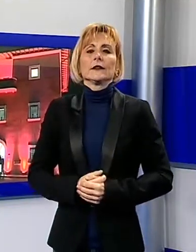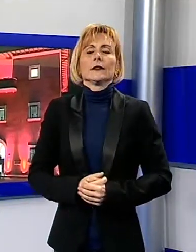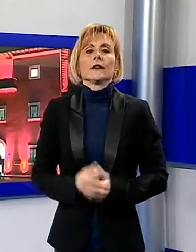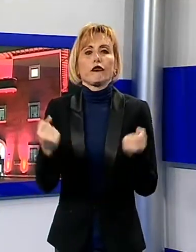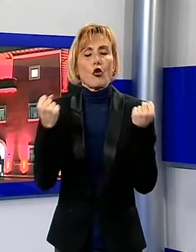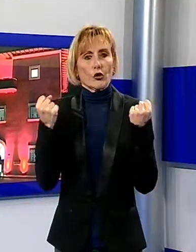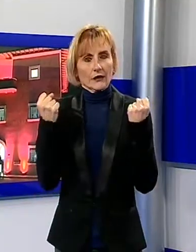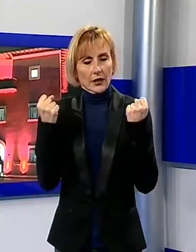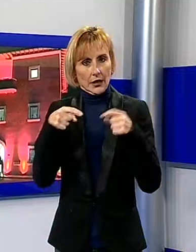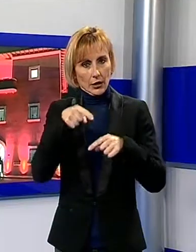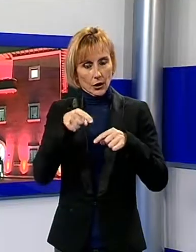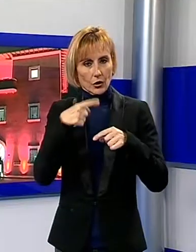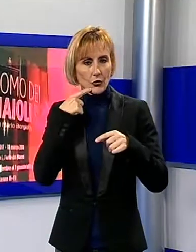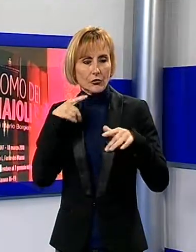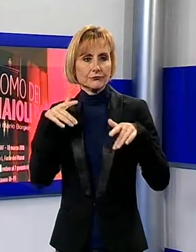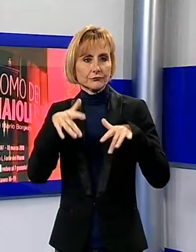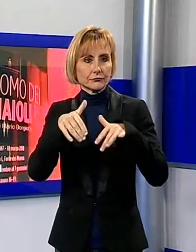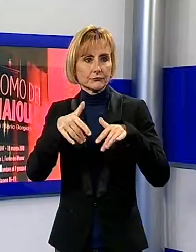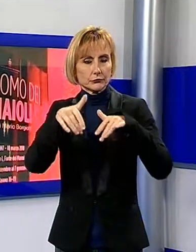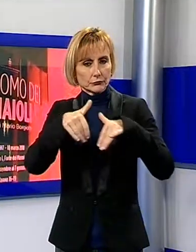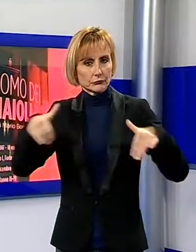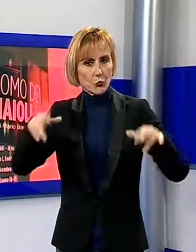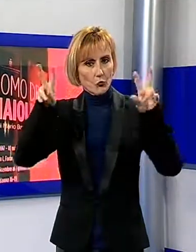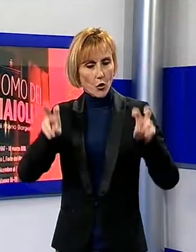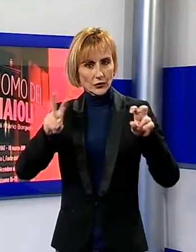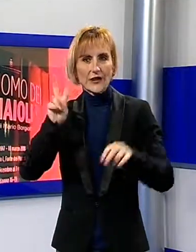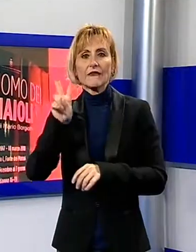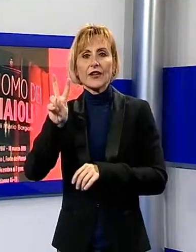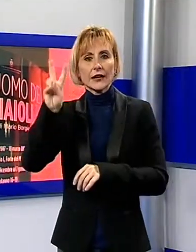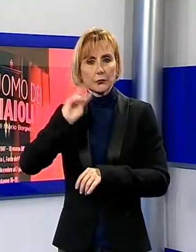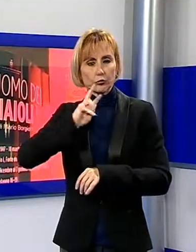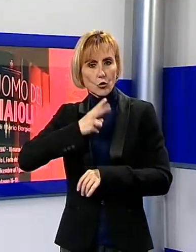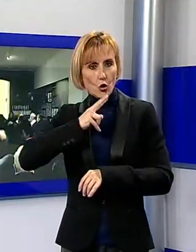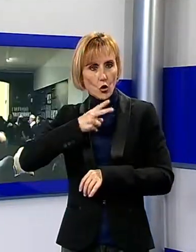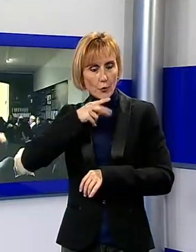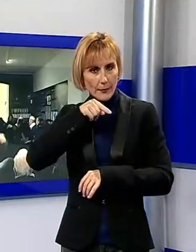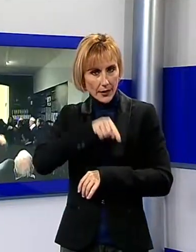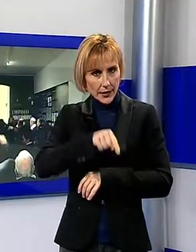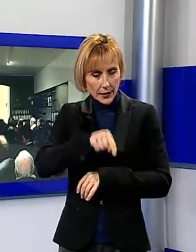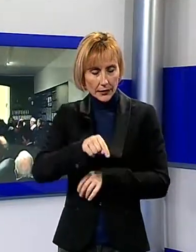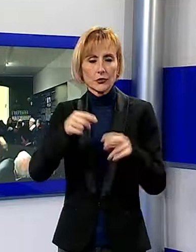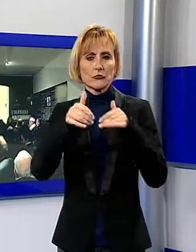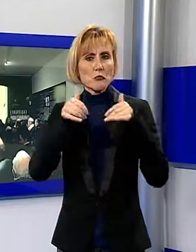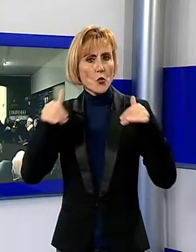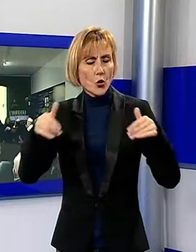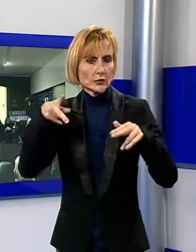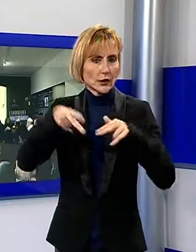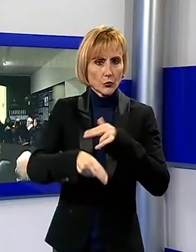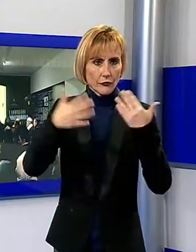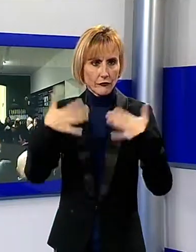dei macchiaioli è la grande mostra inaugurata venerdì pomeriggio nelle sale di piazza Garibaldi davanti a un folto pubblico di appassionati. Un omaggio a